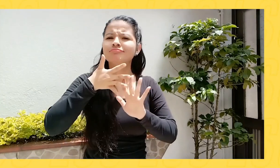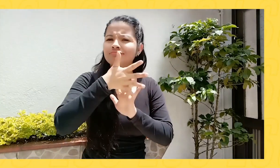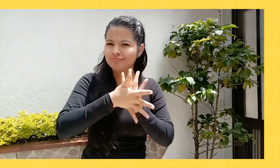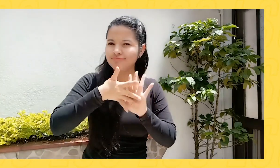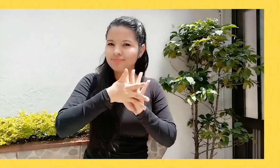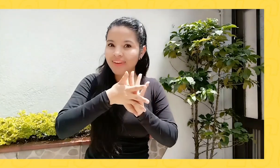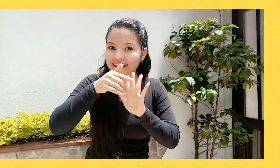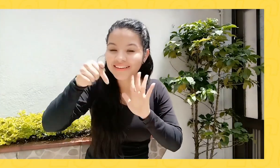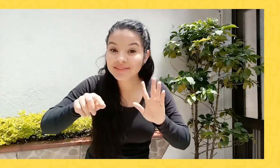lengua de señas.